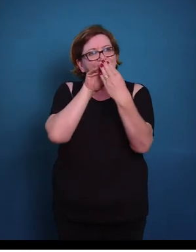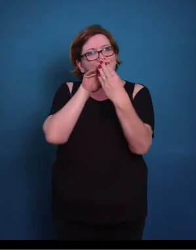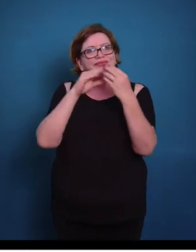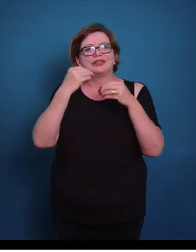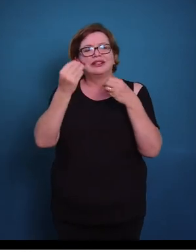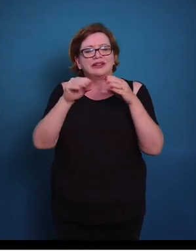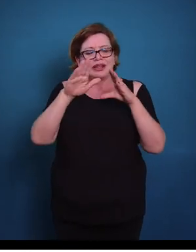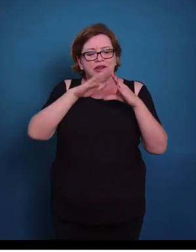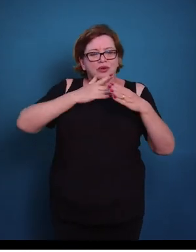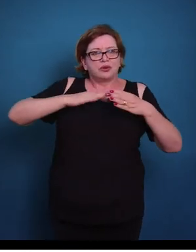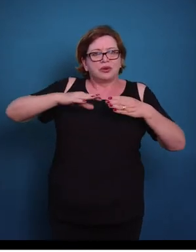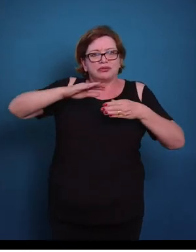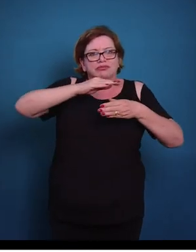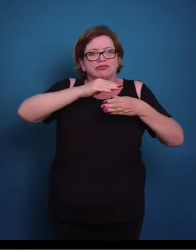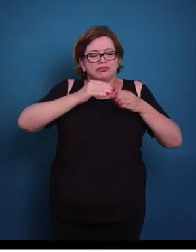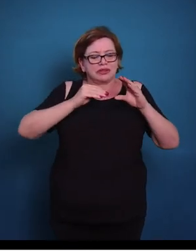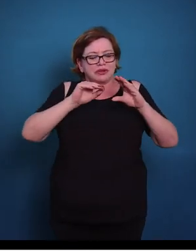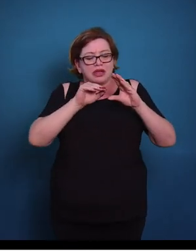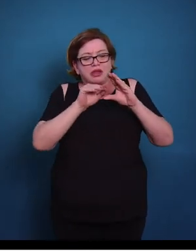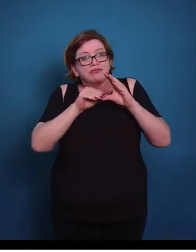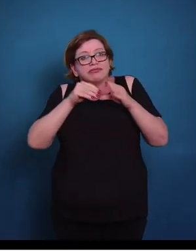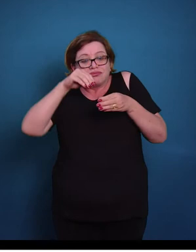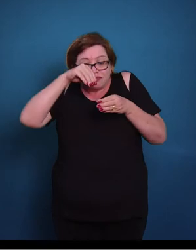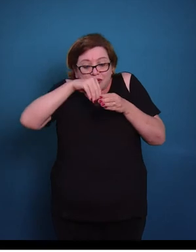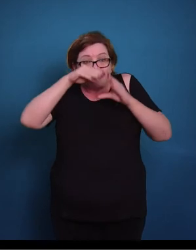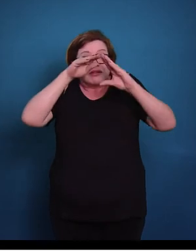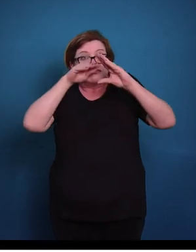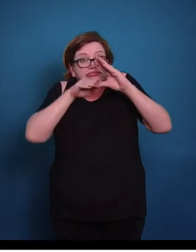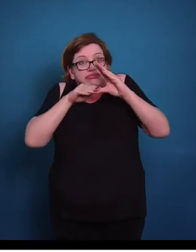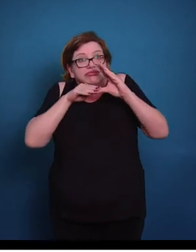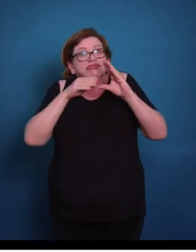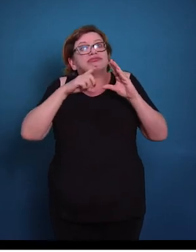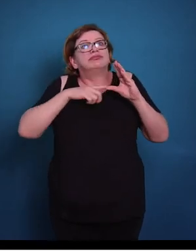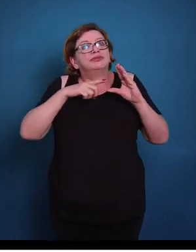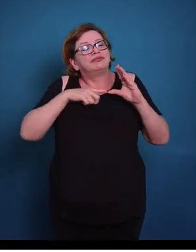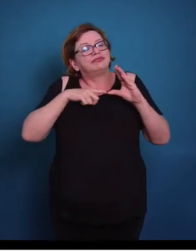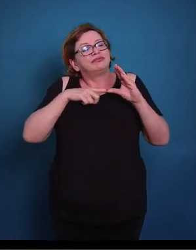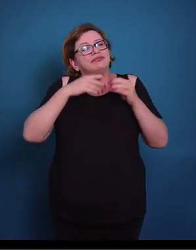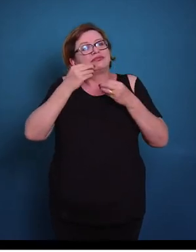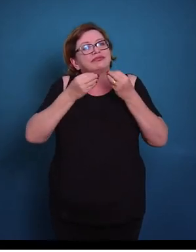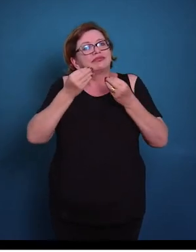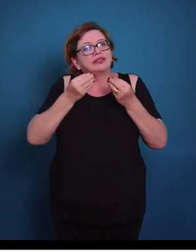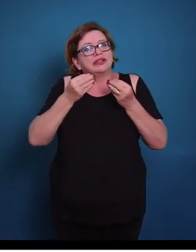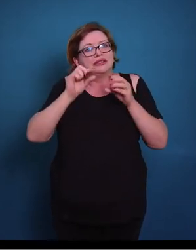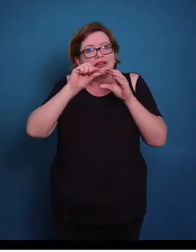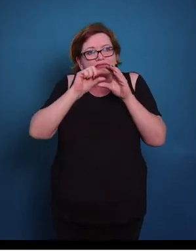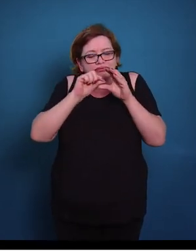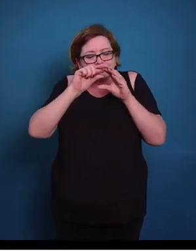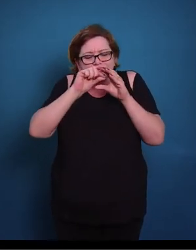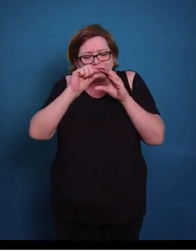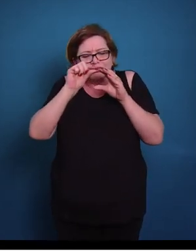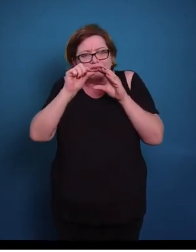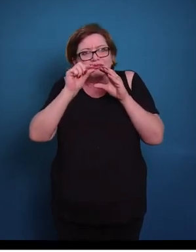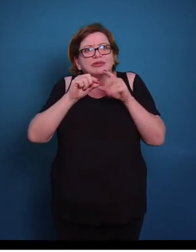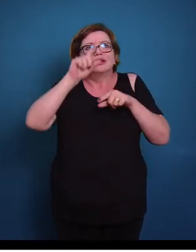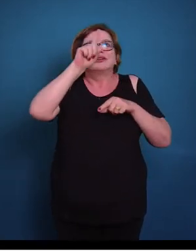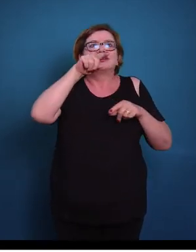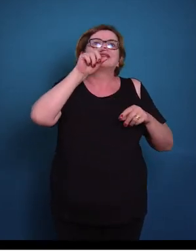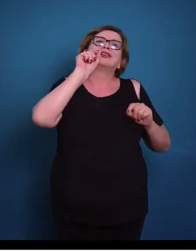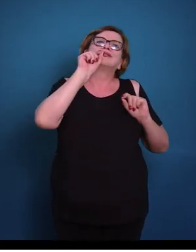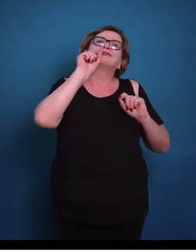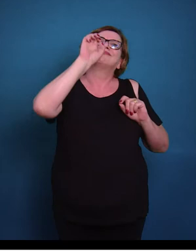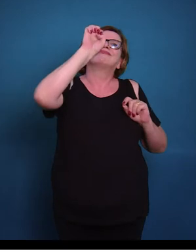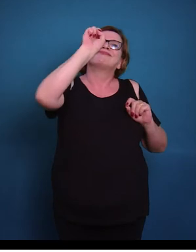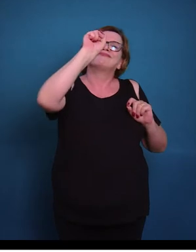O citoplasma e o núcleo estão na base aqui dessas células, e aqui nós temos grãos de secreção, que vão ser secretados